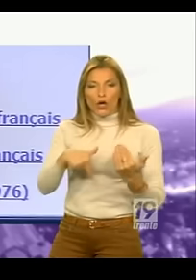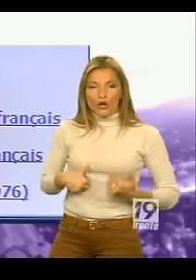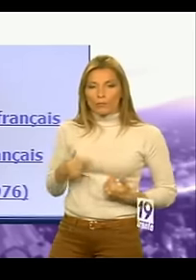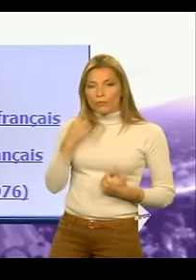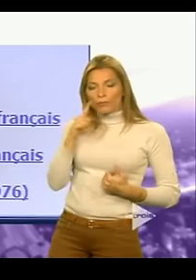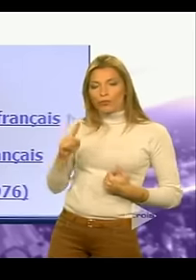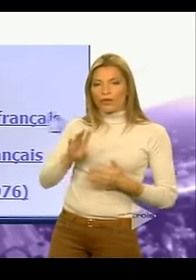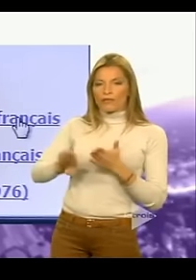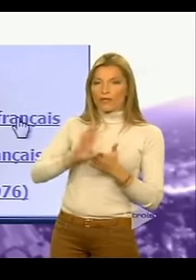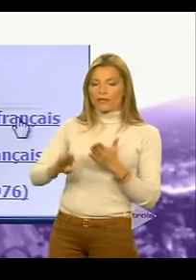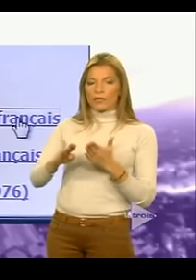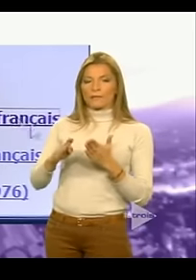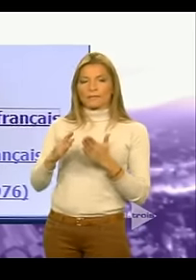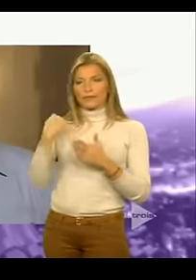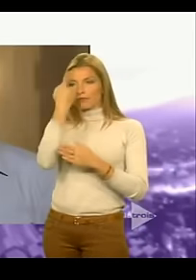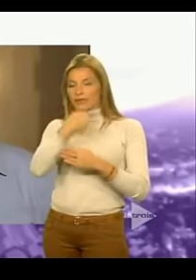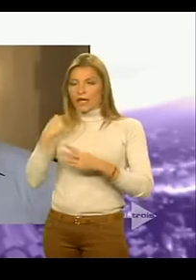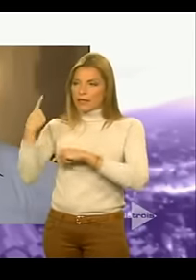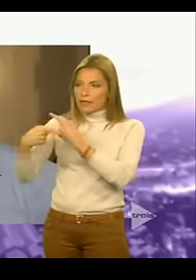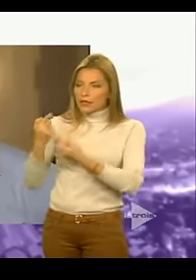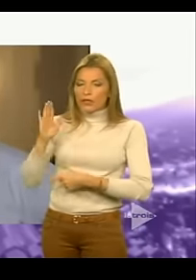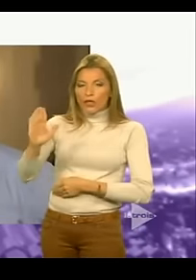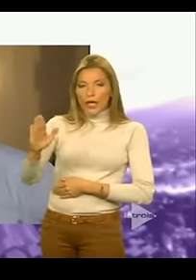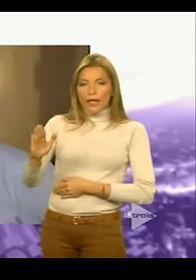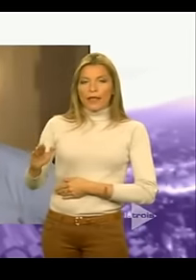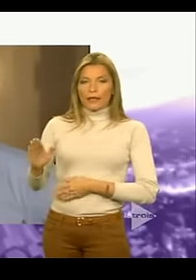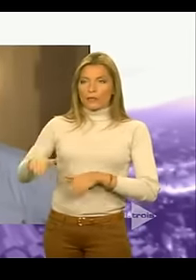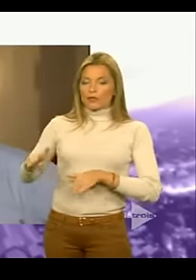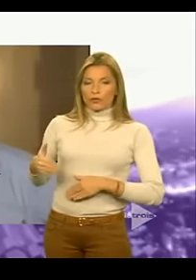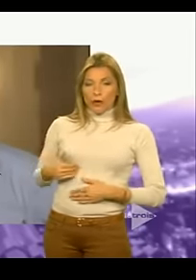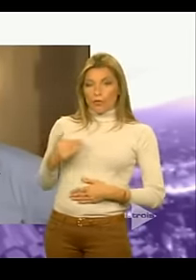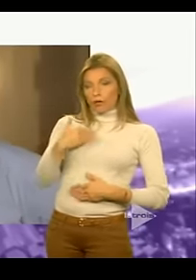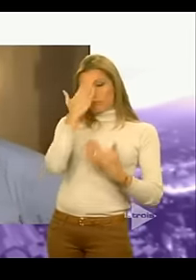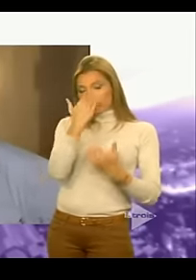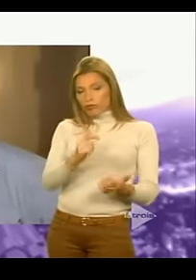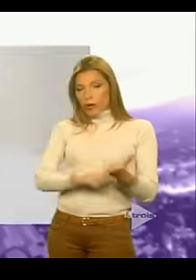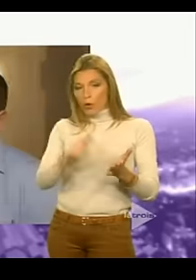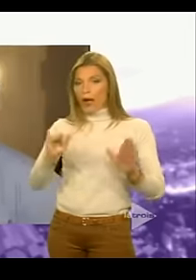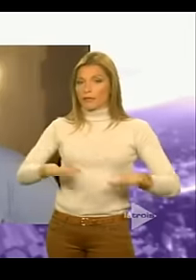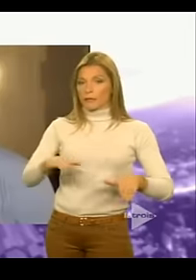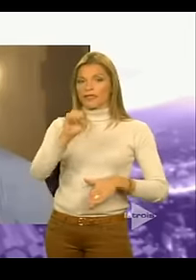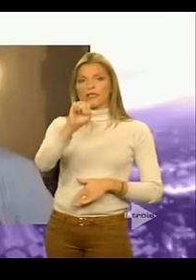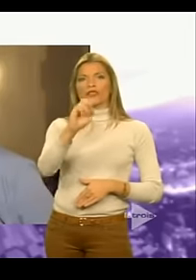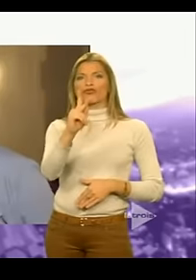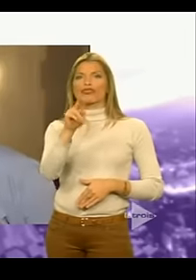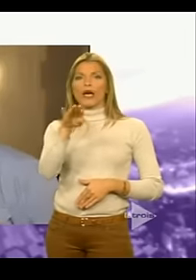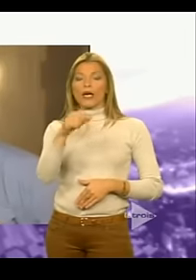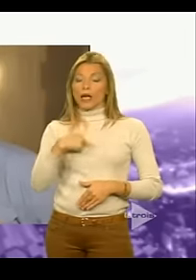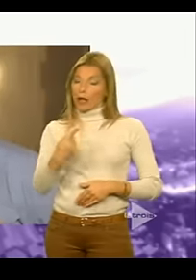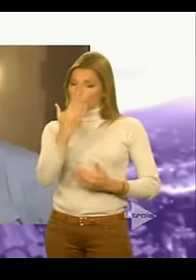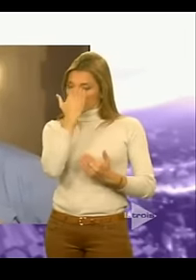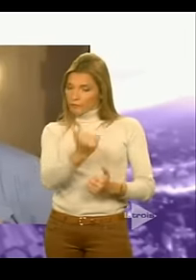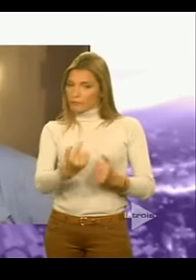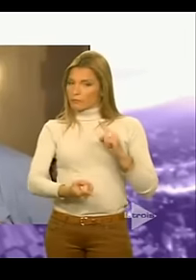des partis traditionnels. La charia, je suis pour, c'est la loi islamique, je suis pour. C'est un combat de longue haleine, ça va prendre